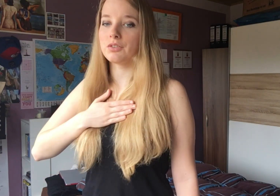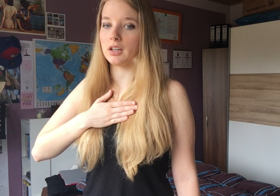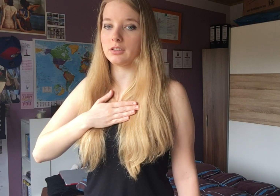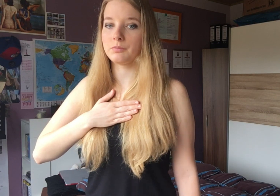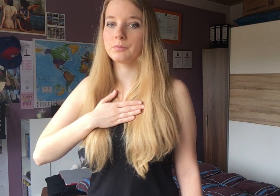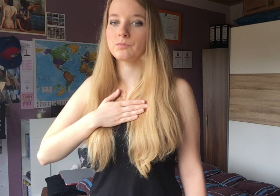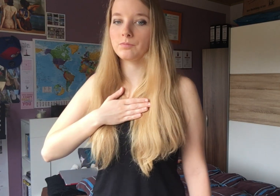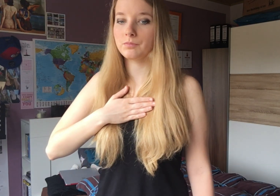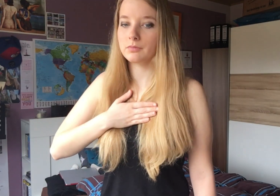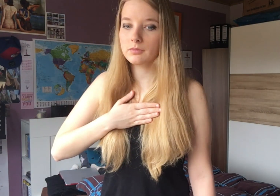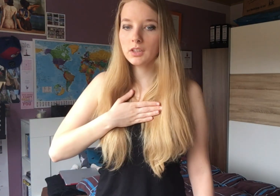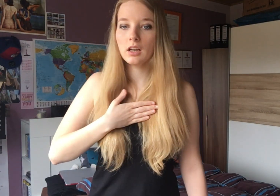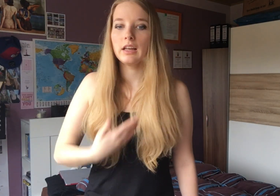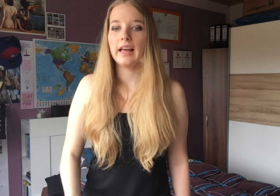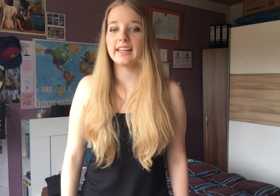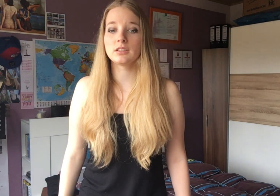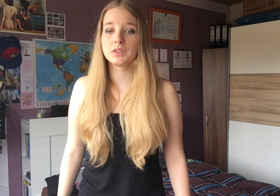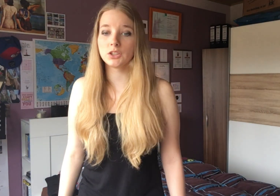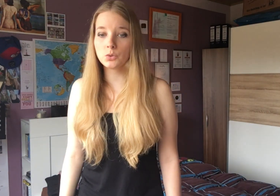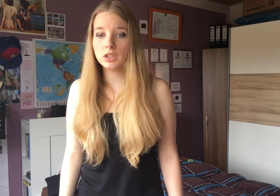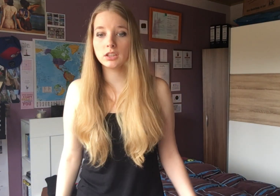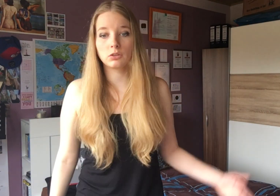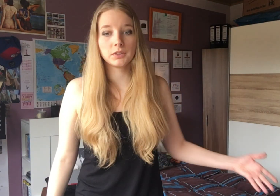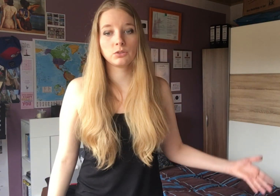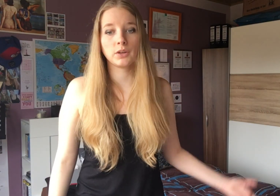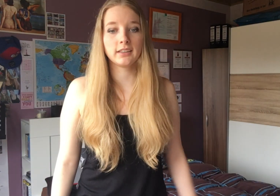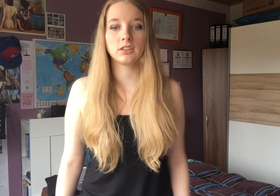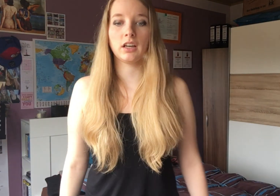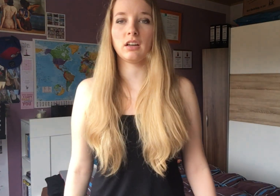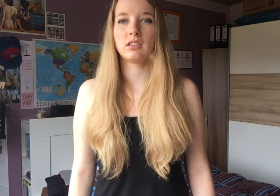Gefallen. Es ist Mitte Juli, doch mir ist so ähnlich kalt.